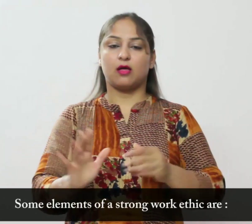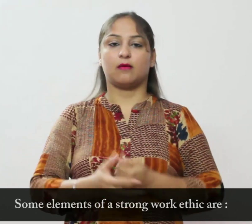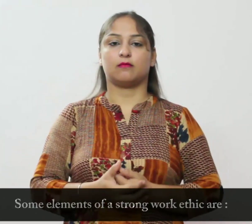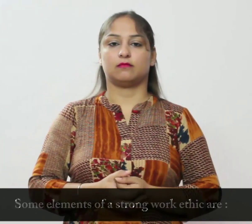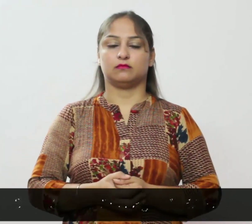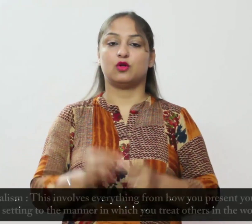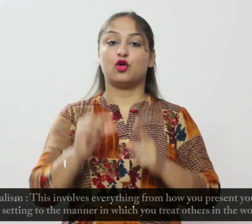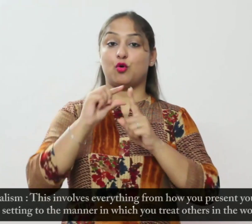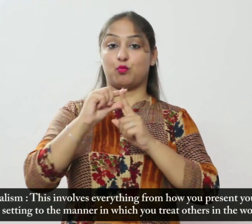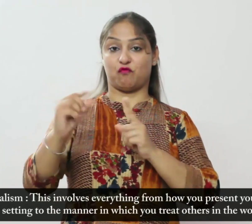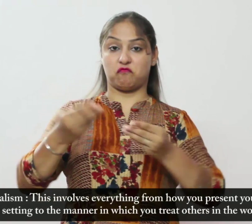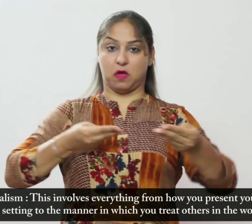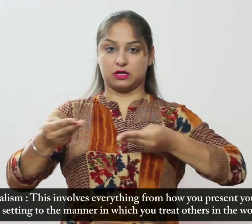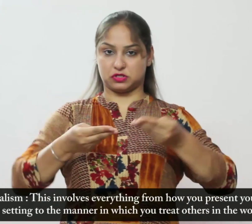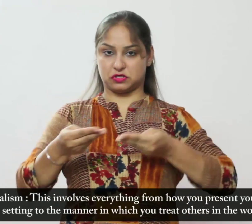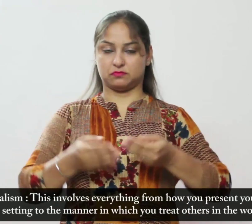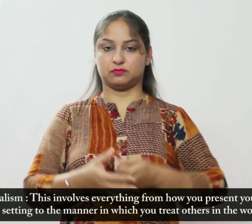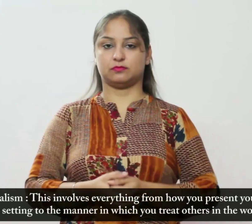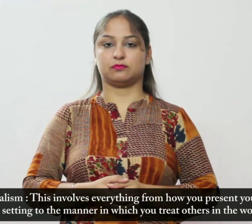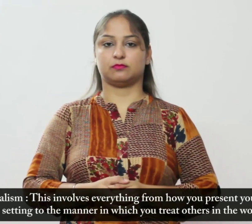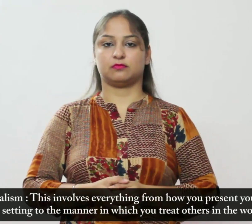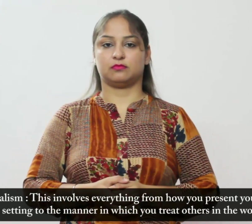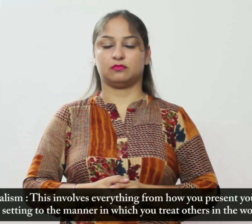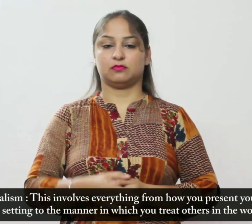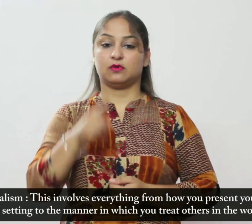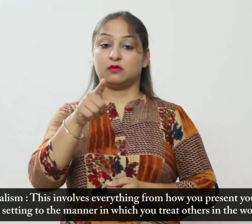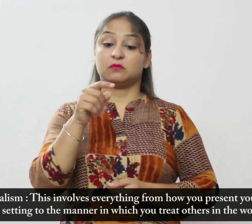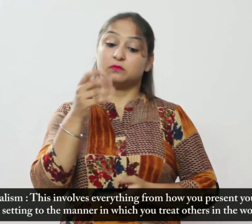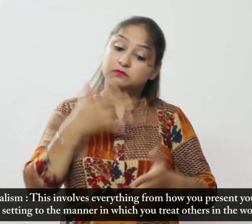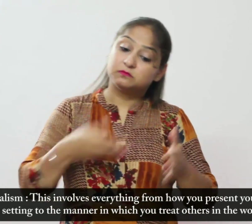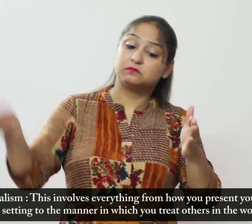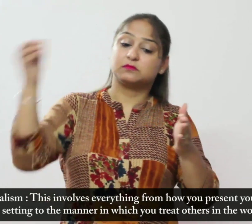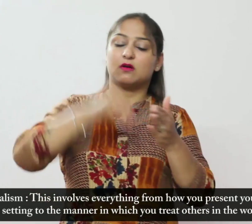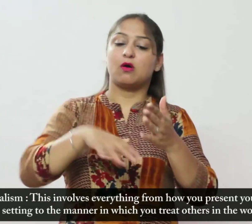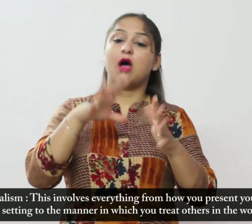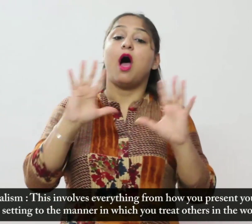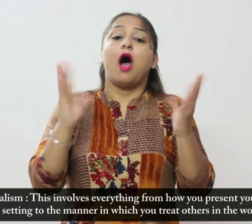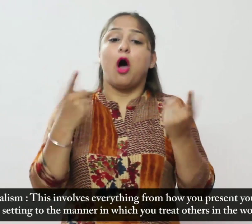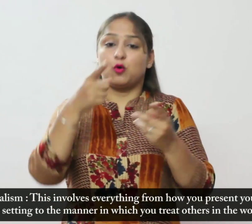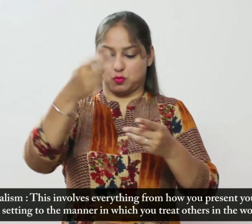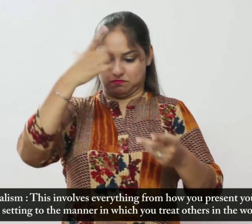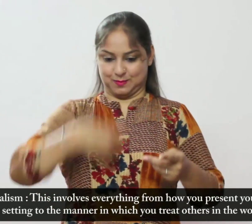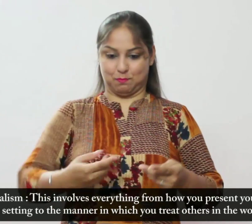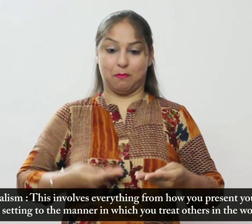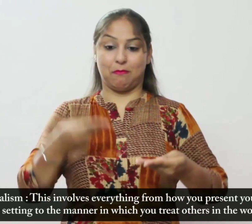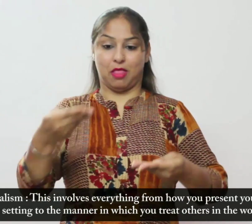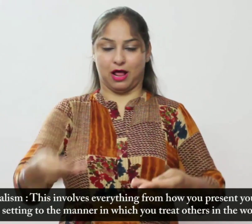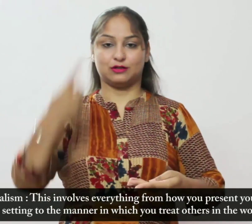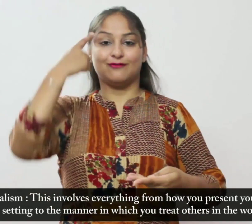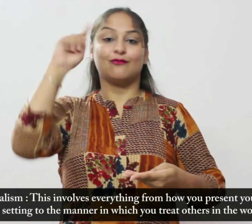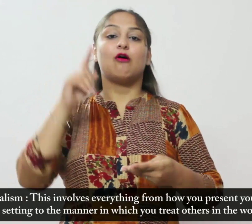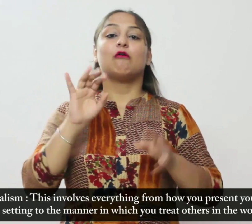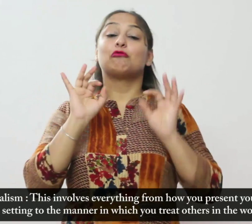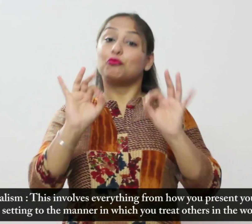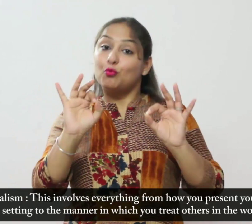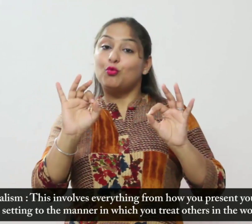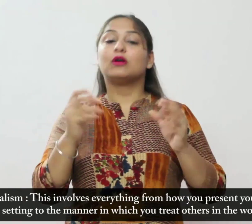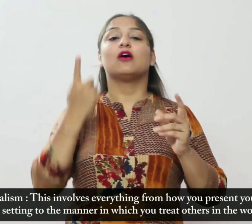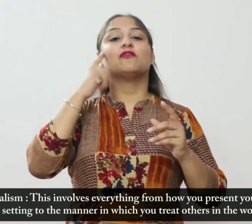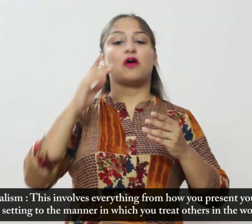तत्व हैं, व्यव्यासिक्ता, इसमें कुछ भी शामल नहीं है कि आप अपने आपको कॉपरेट